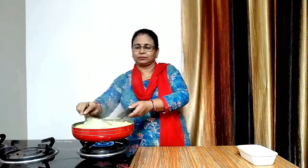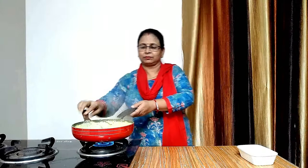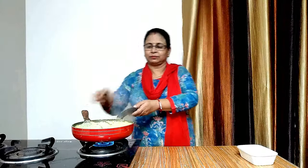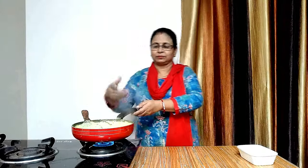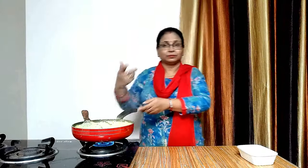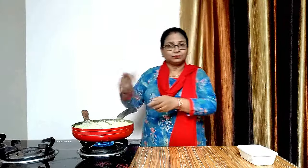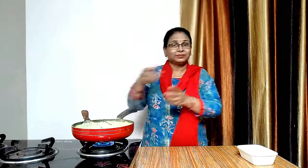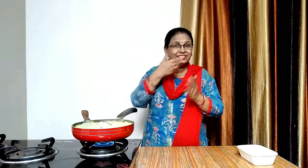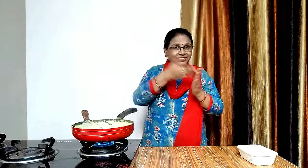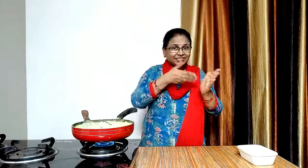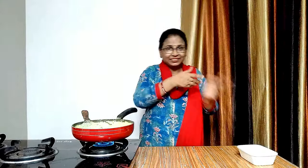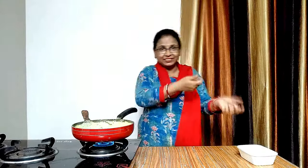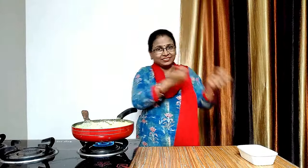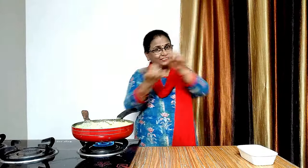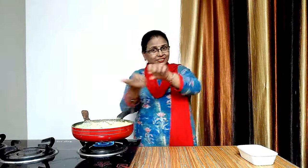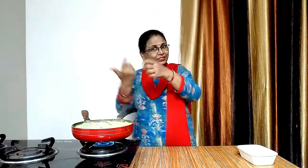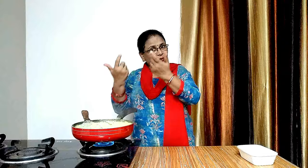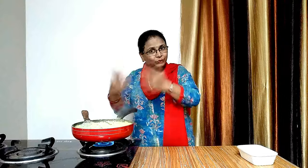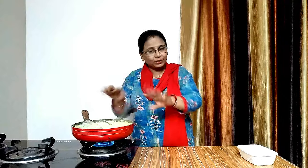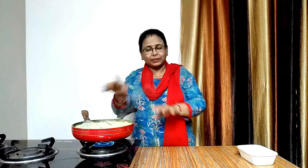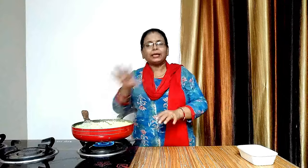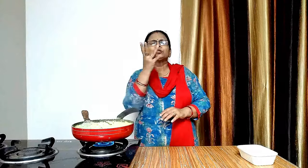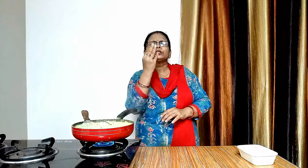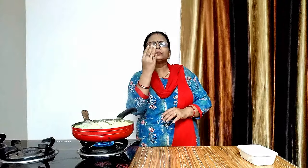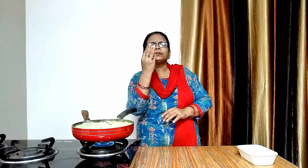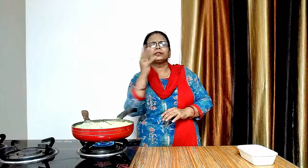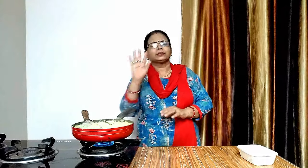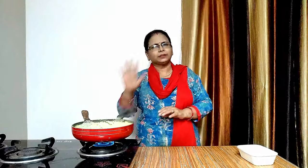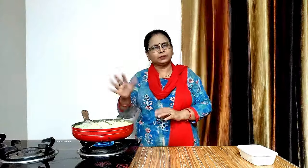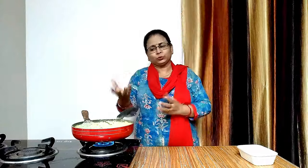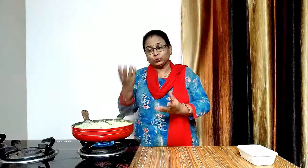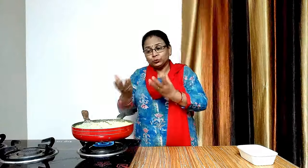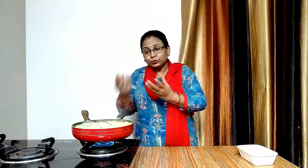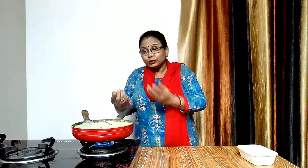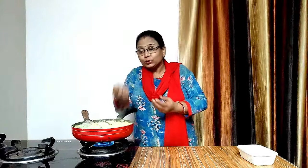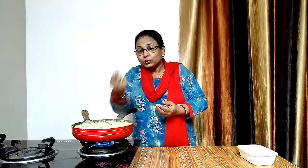पनीर के डालने के बाद इससे दो से तीर मिट के लिए उबाल लेंगे और फिर गैस को बंद कर देंगे